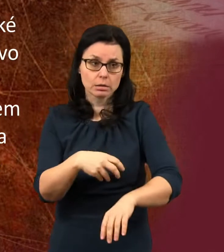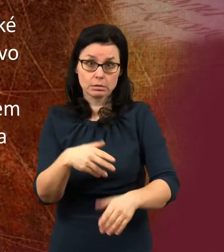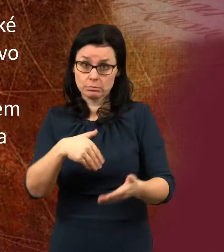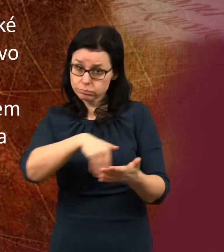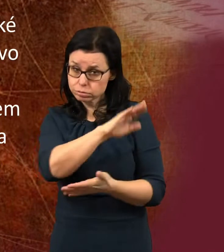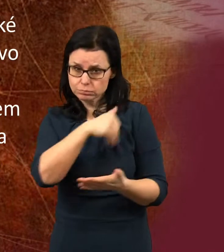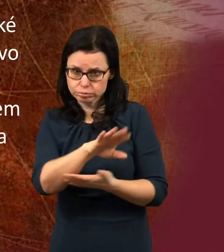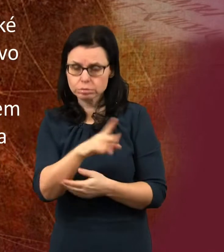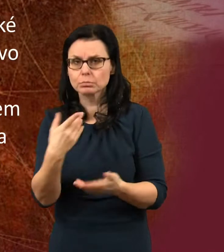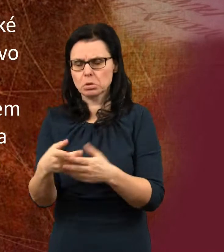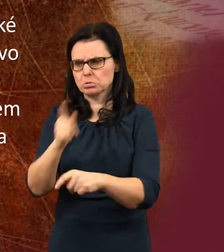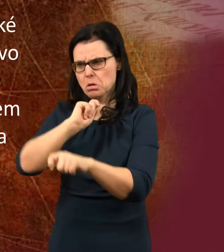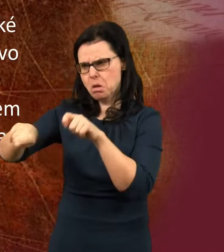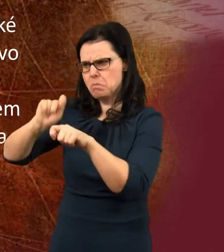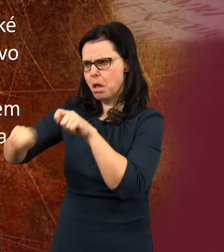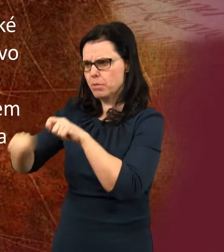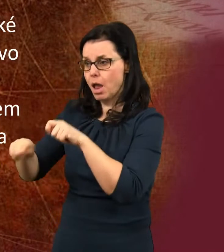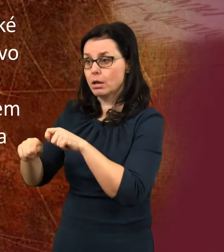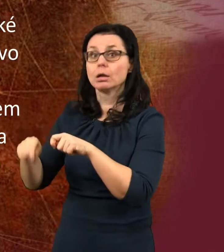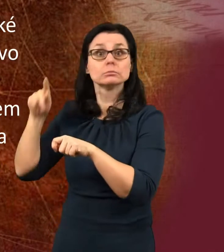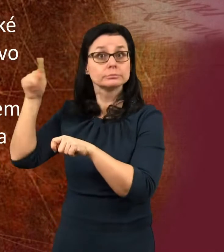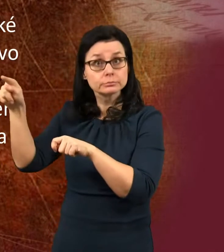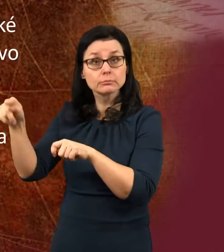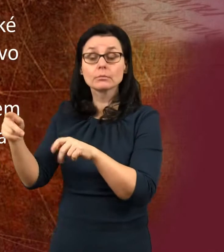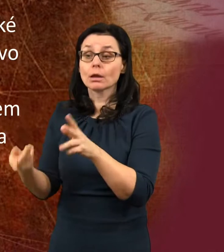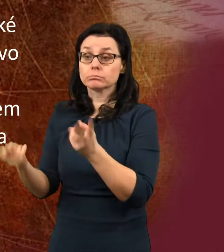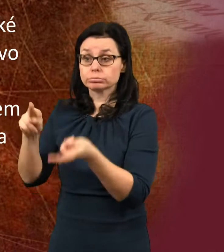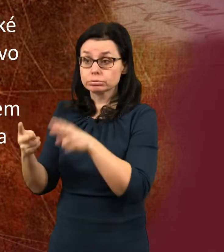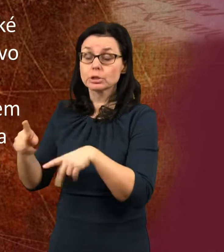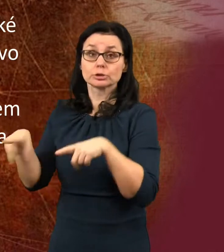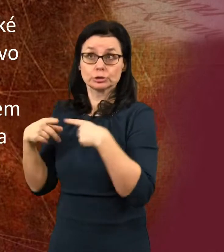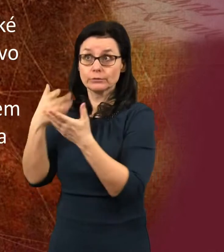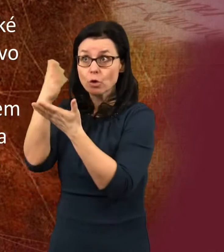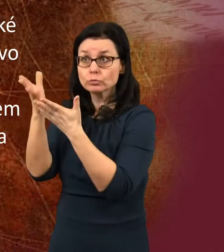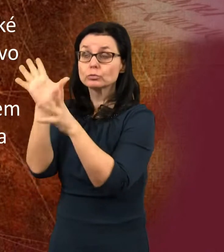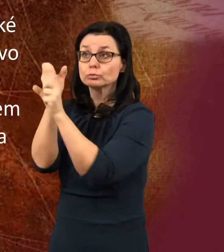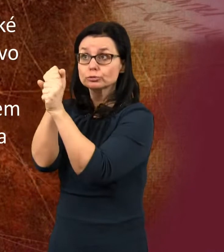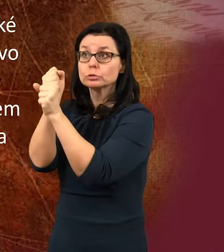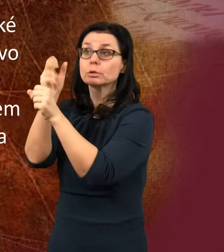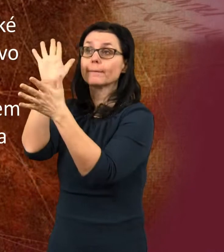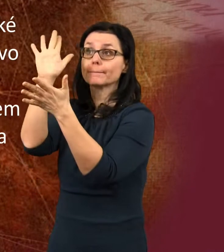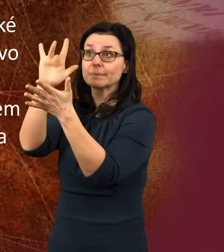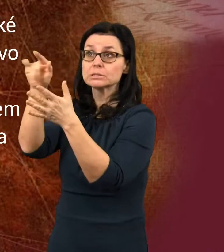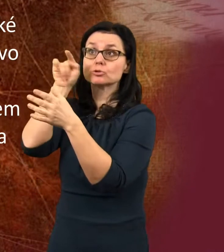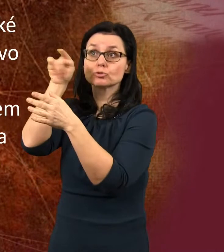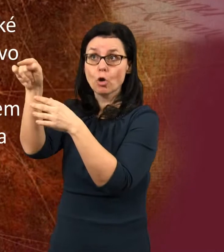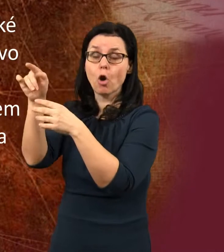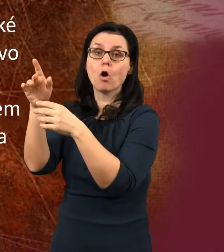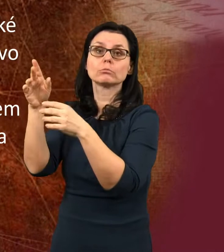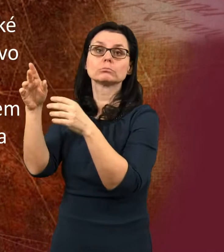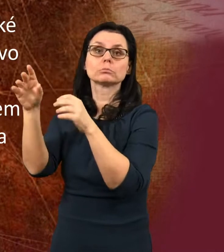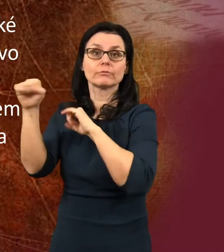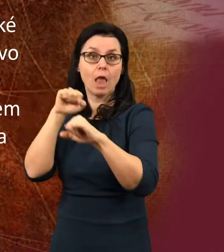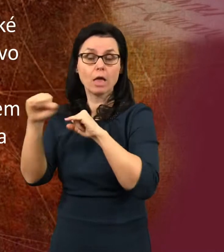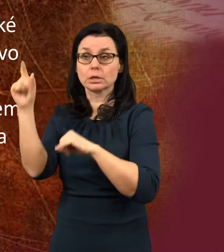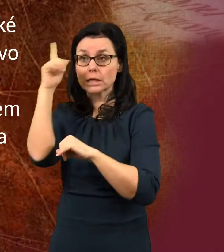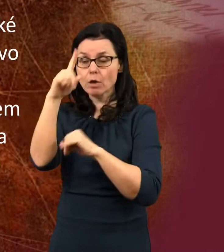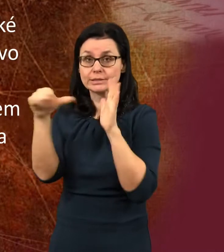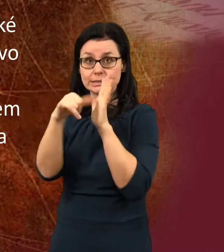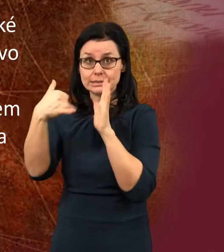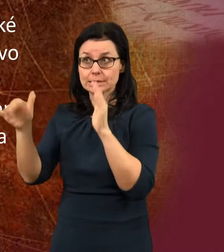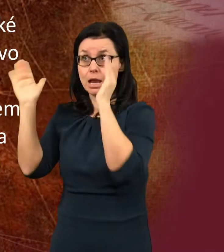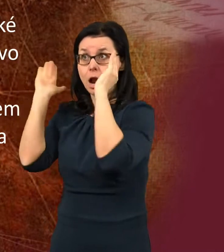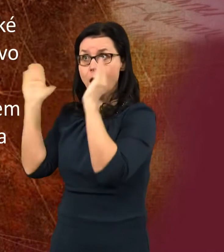Nyní povstali k životu a ujali se vlády s Kristem na tisíc let. Takže o